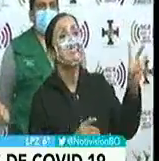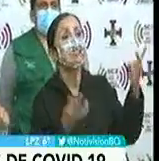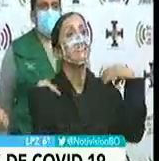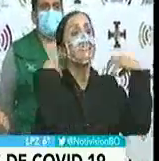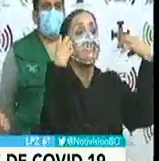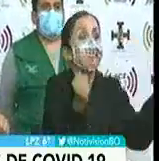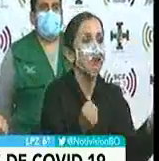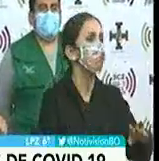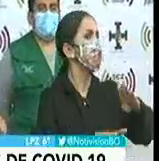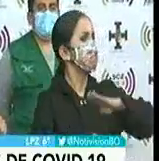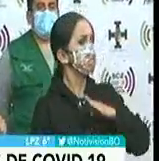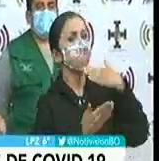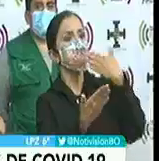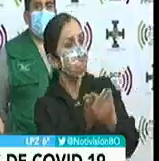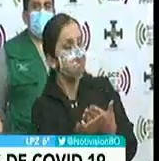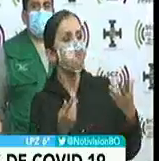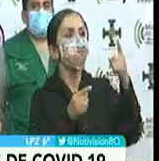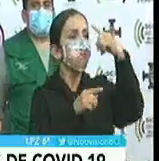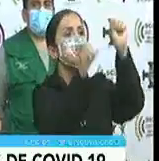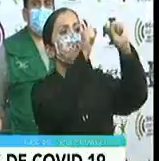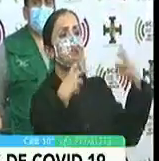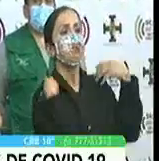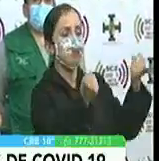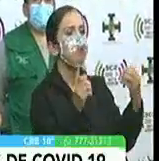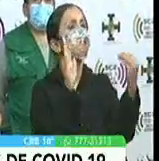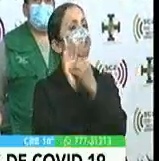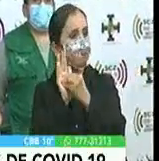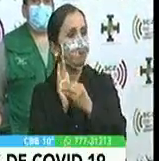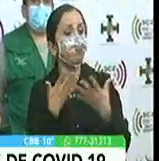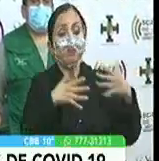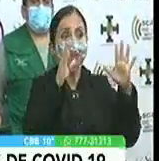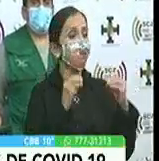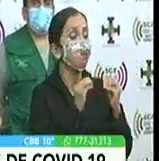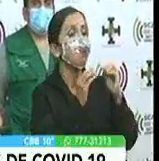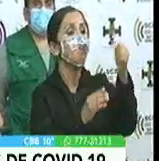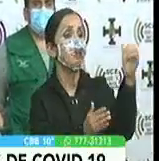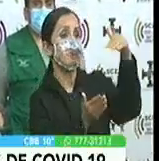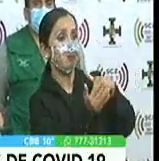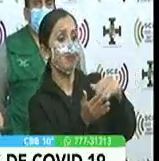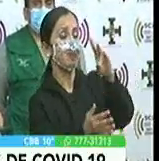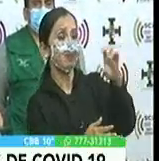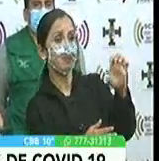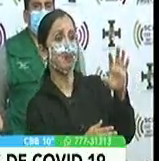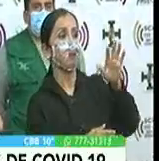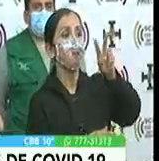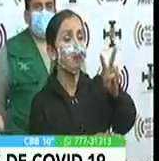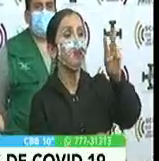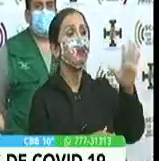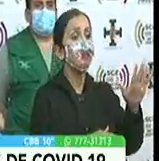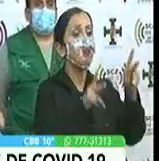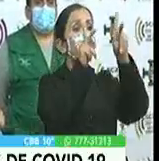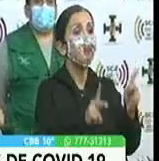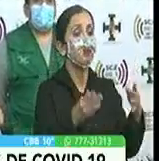recuperados satisfactoriamente por el sistema de salud departamental, sumando a los 10.725